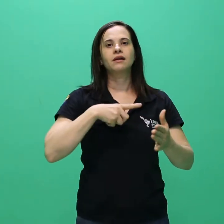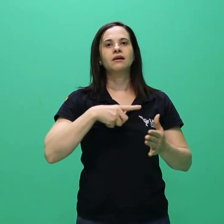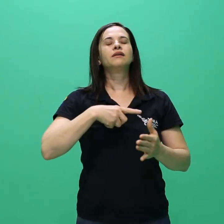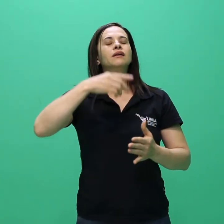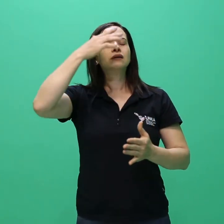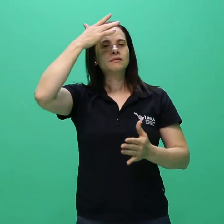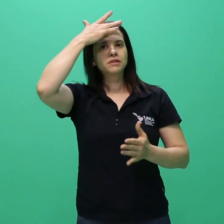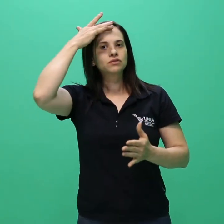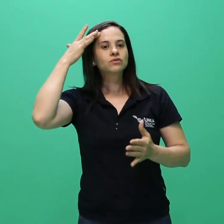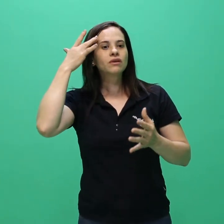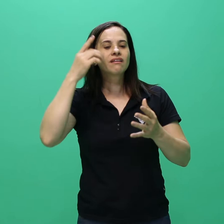candidato.